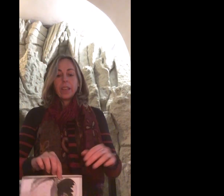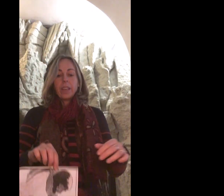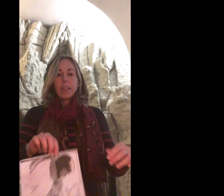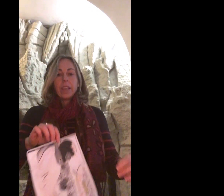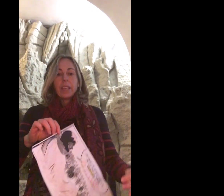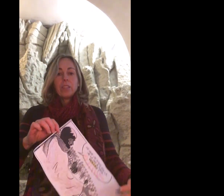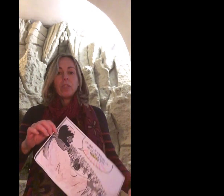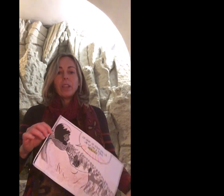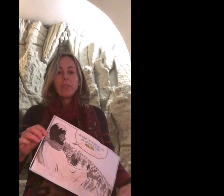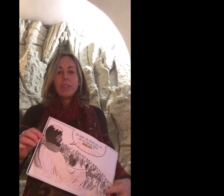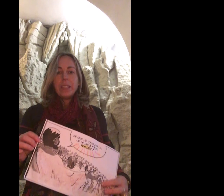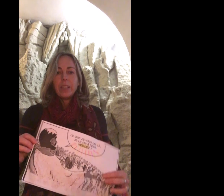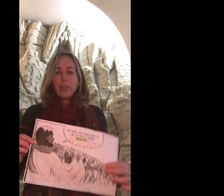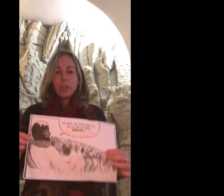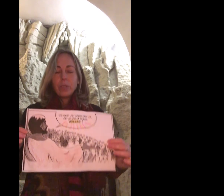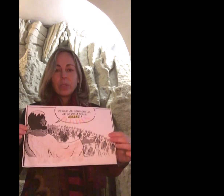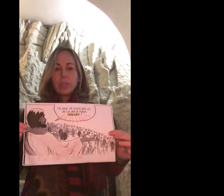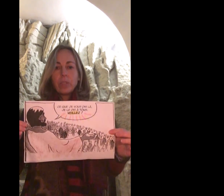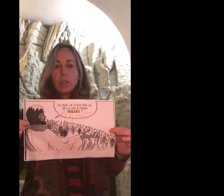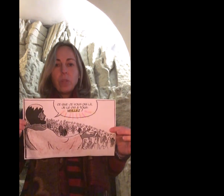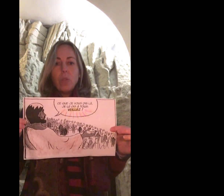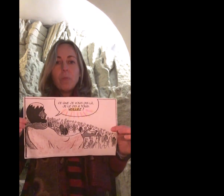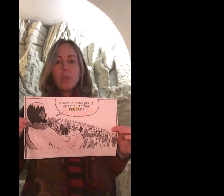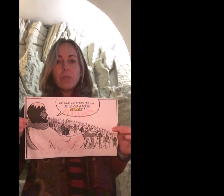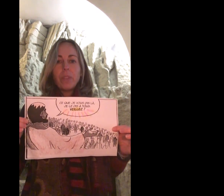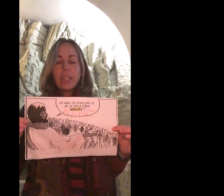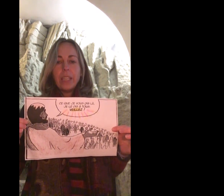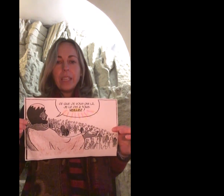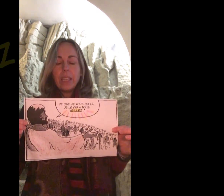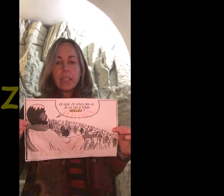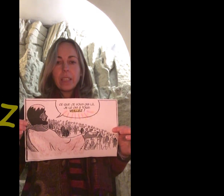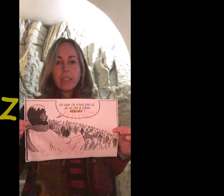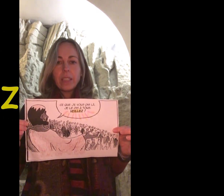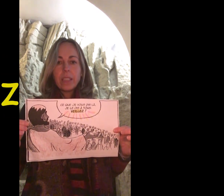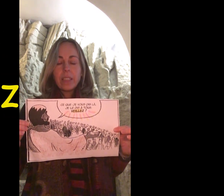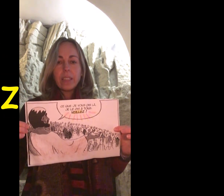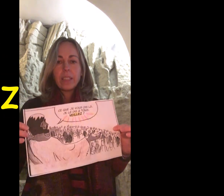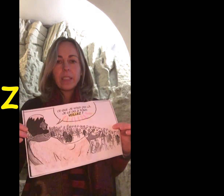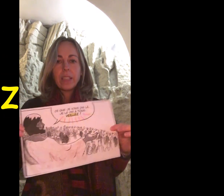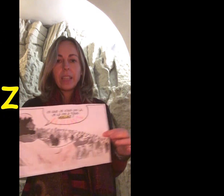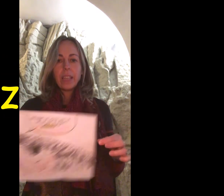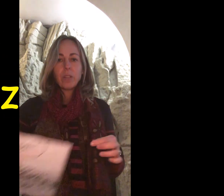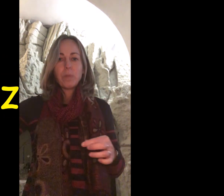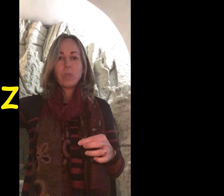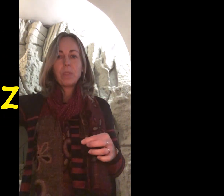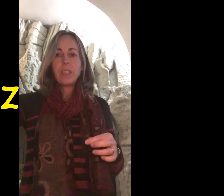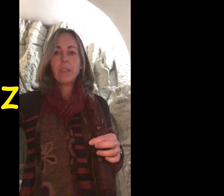Dans la vidéo Le mot veiller Est comme ceci